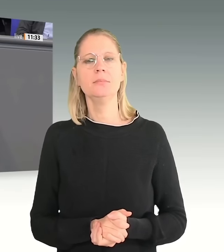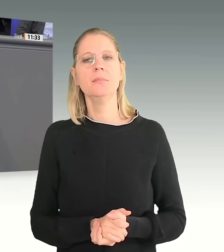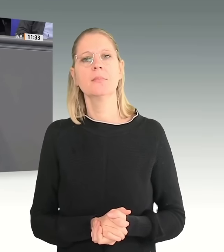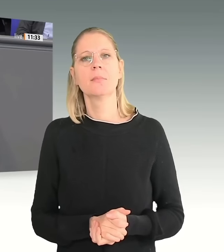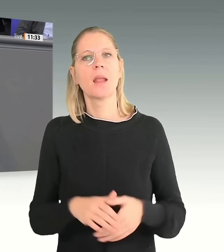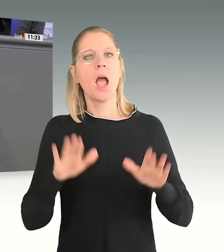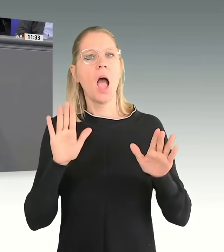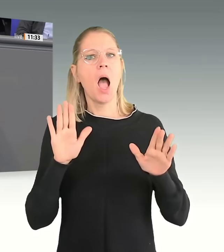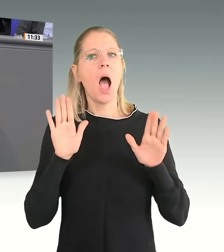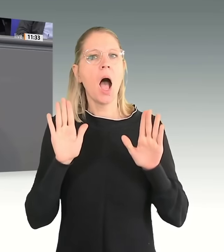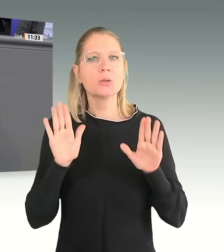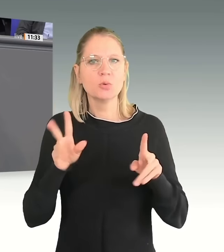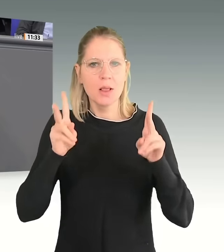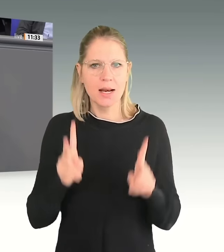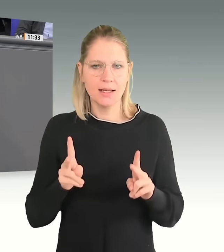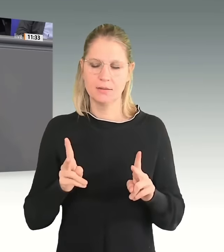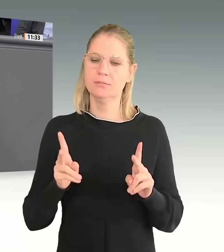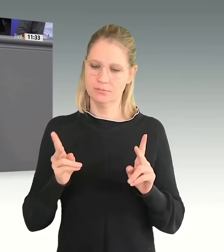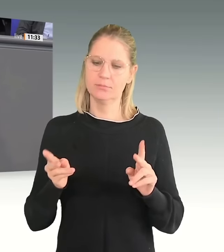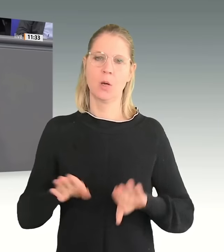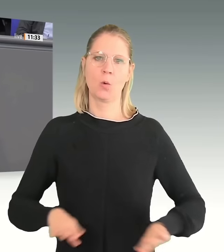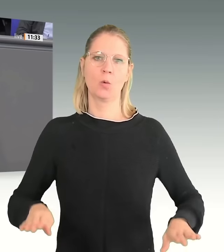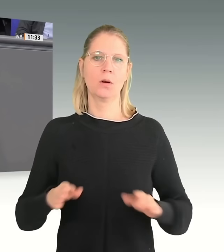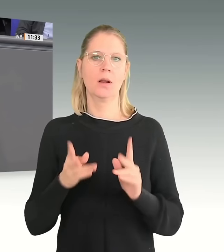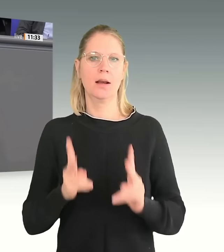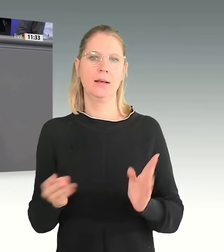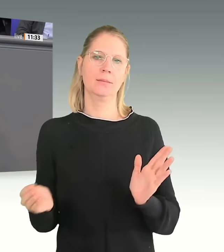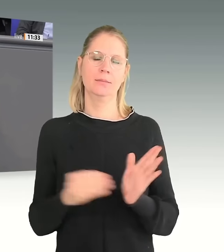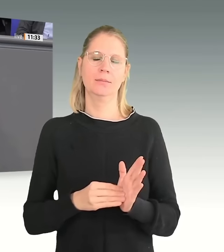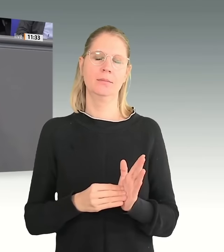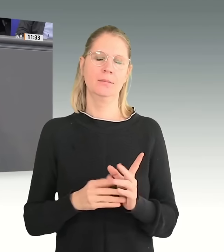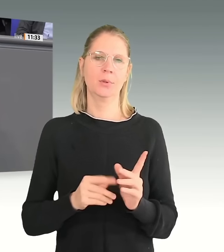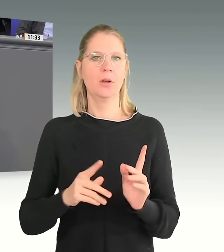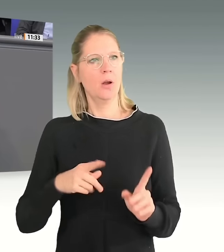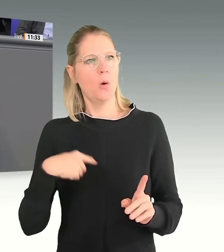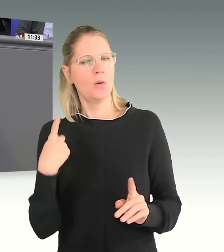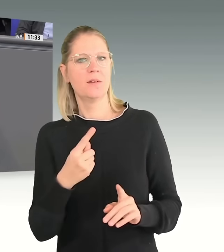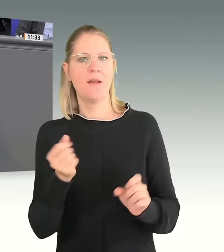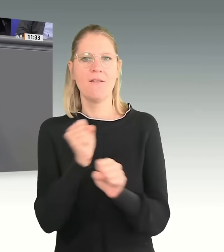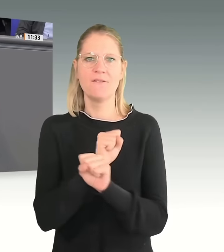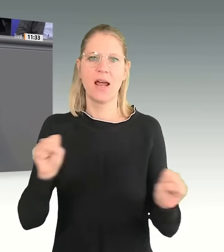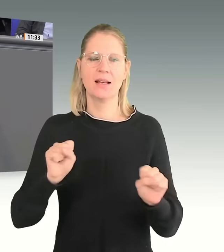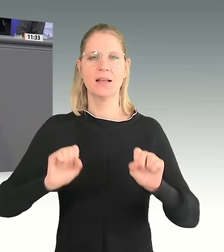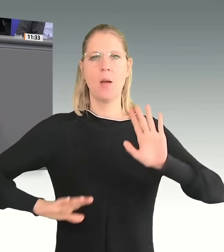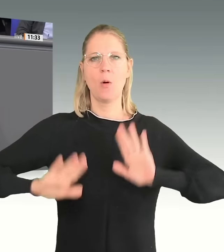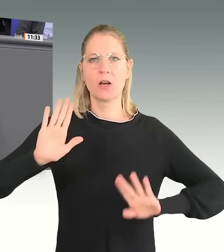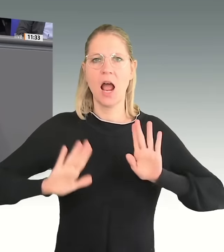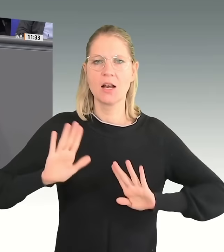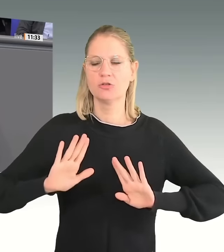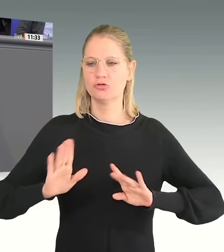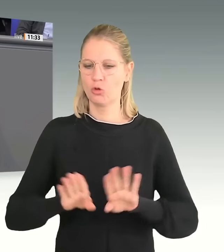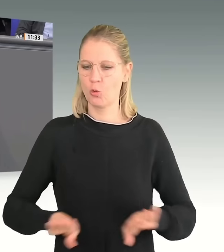ein Grundrecht. Und das Asylrecht ist ein elementarer Bestandteil unserer freiheitlichen, demokratischen